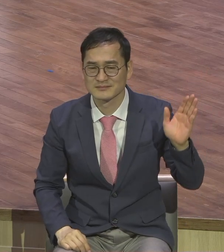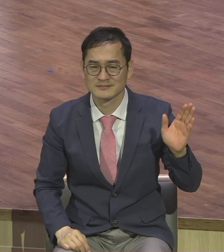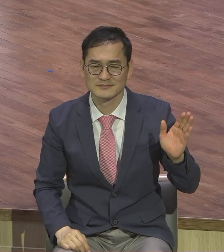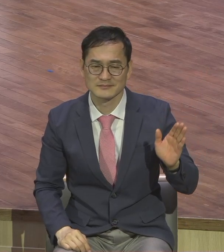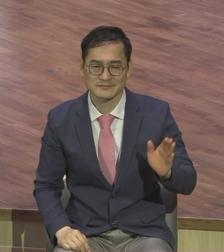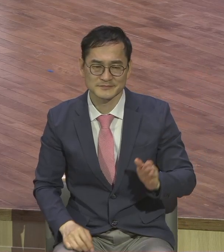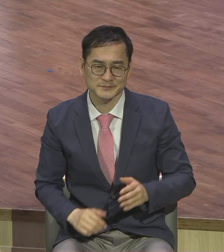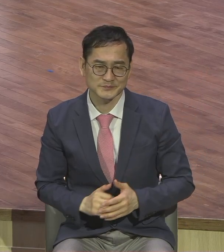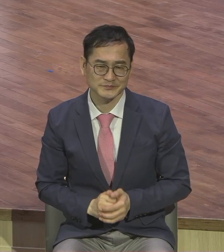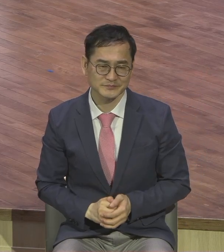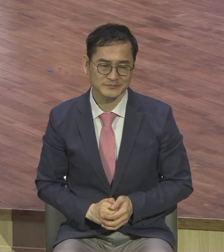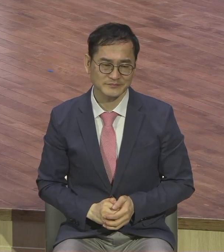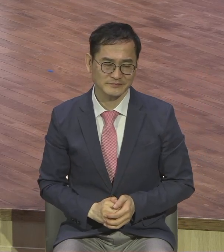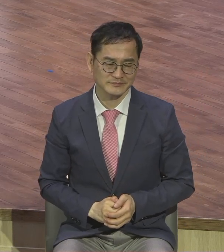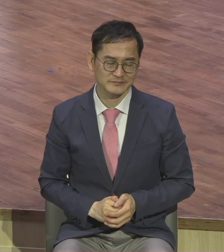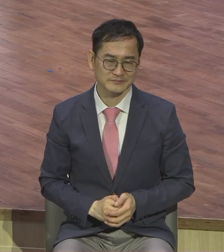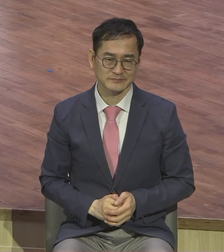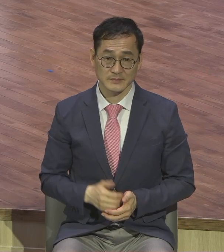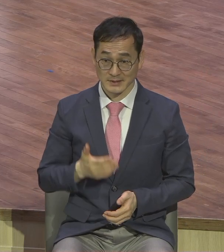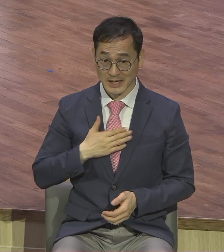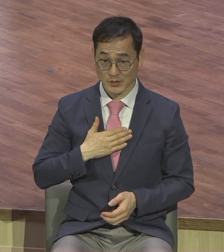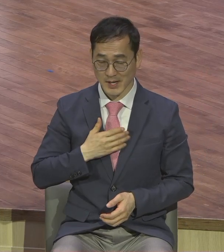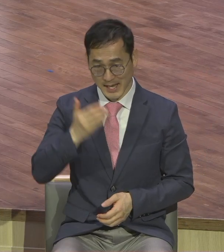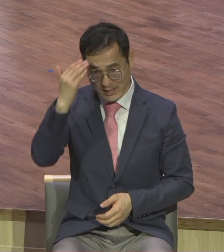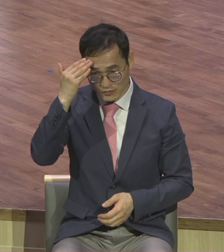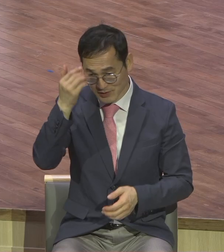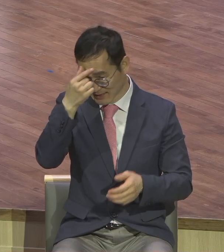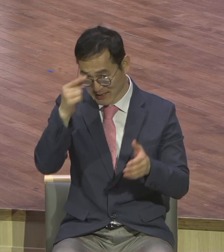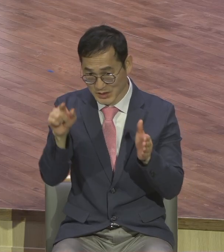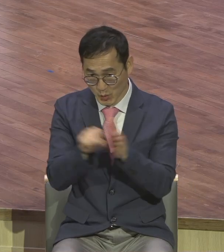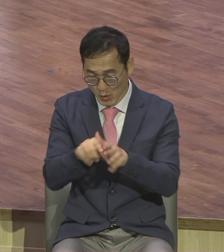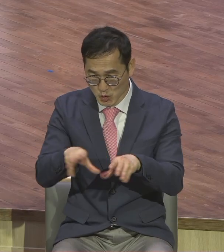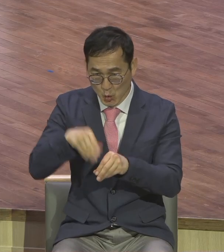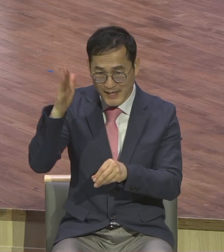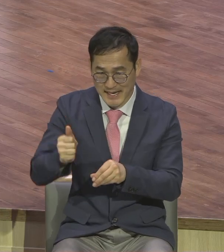제보가 한기총 회장하라고 자꾸 괴단적으로 안 한다. 그런 거.